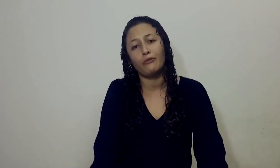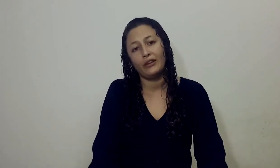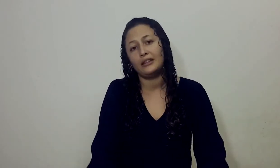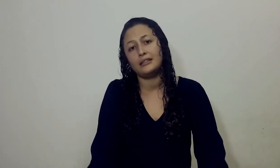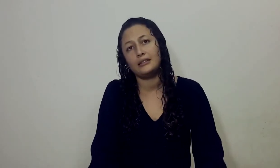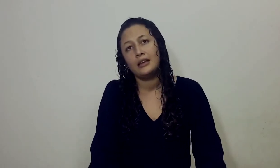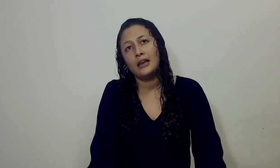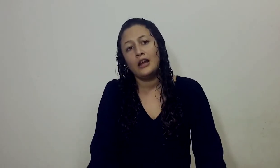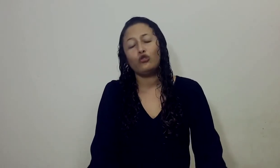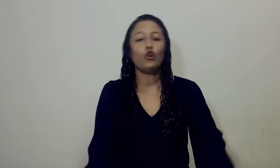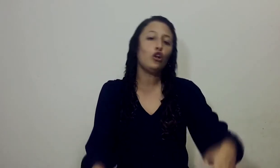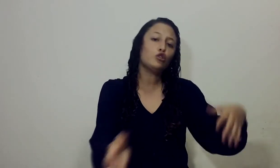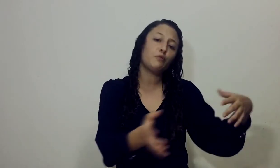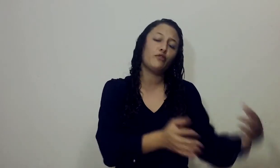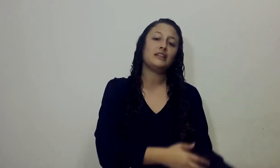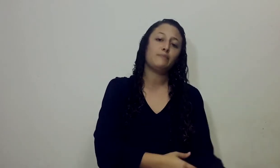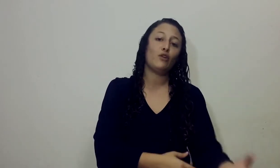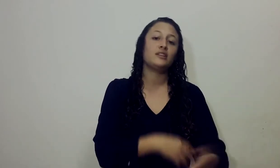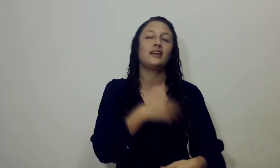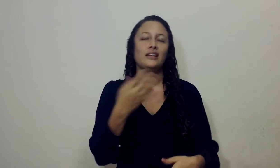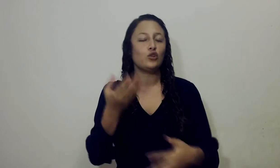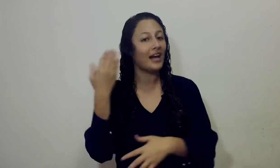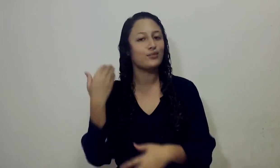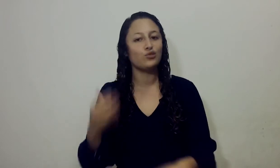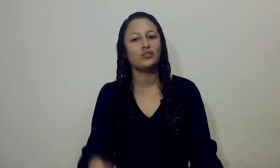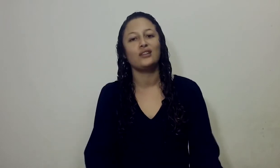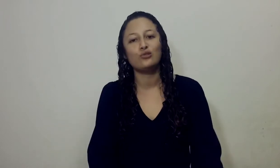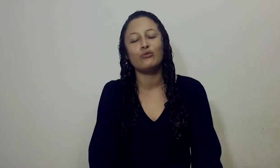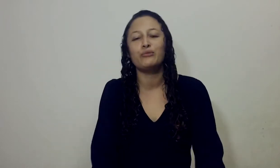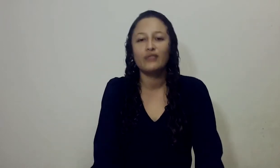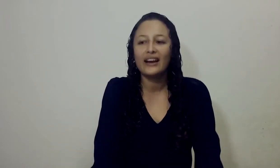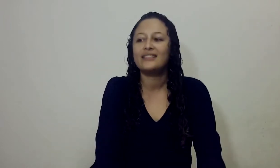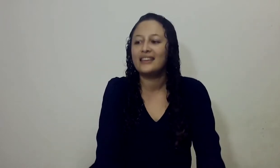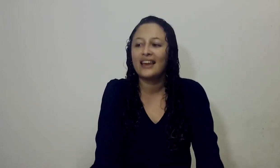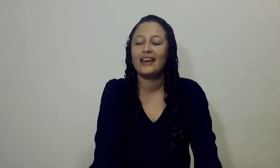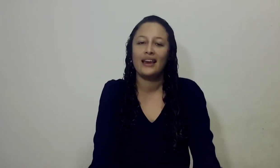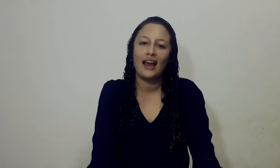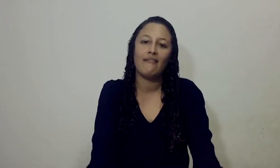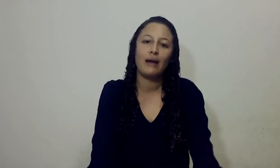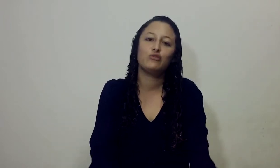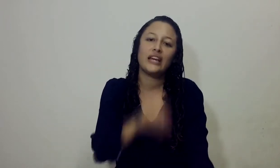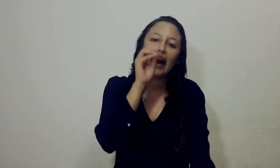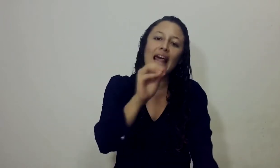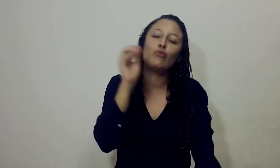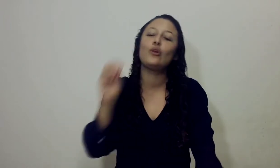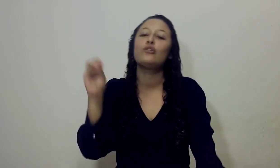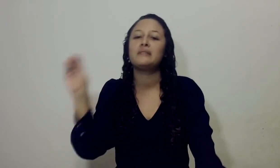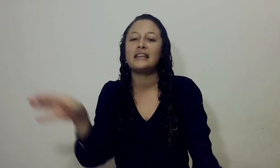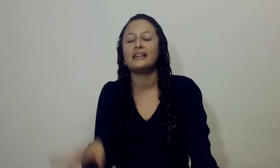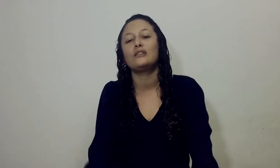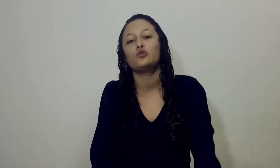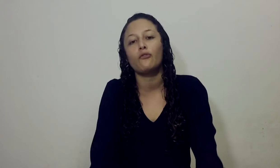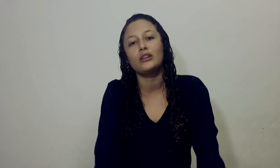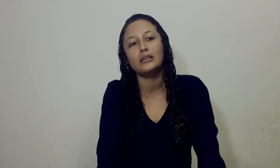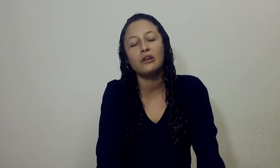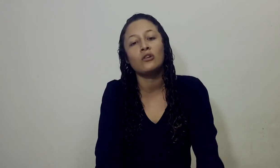muchos profetas Todos los profetas menores Que de hecho hace muchos años tuvimos una cartilla En que hablamos de cada uno de los